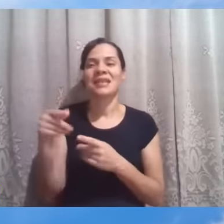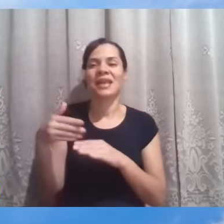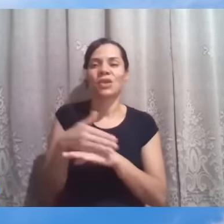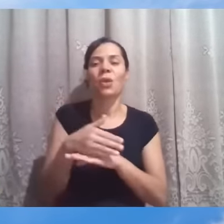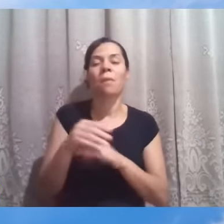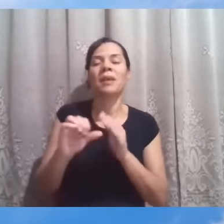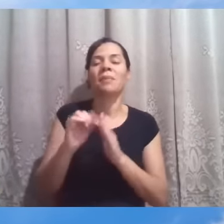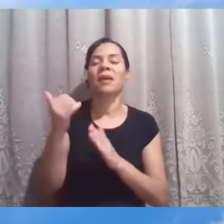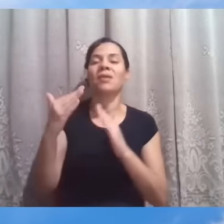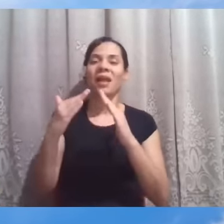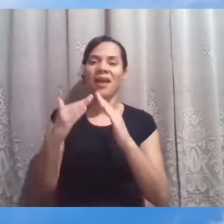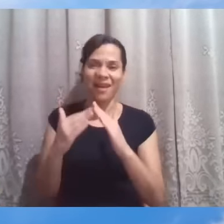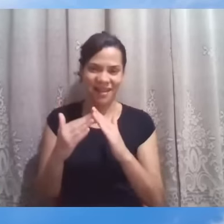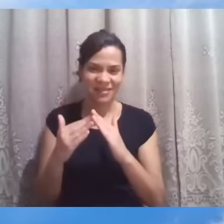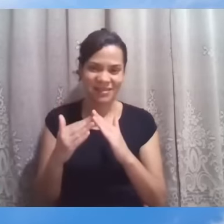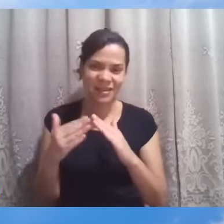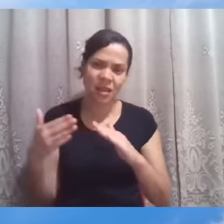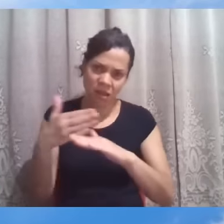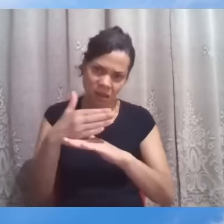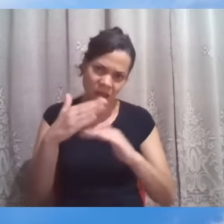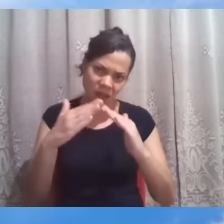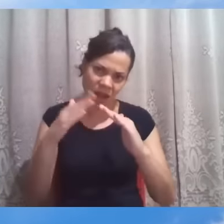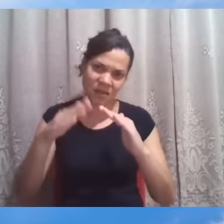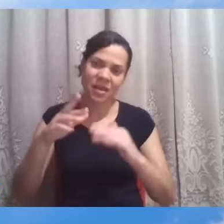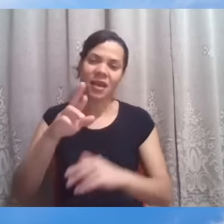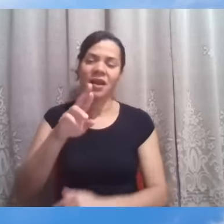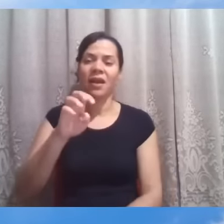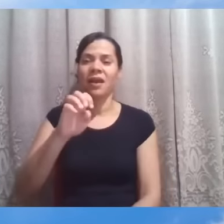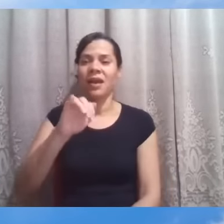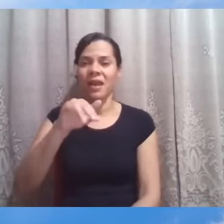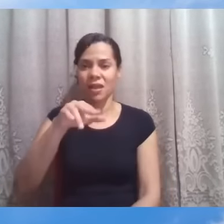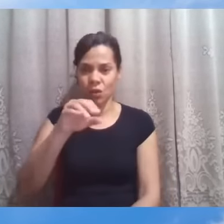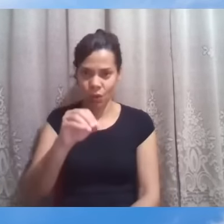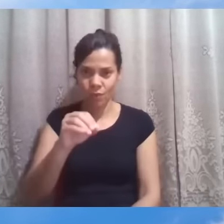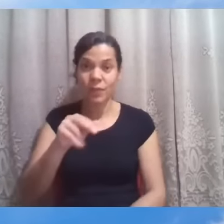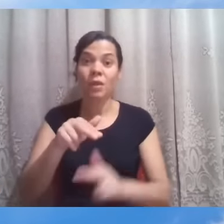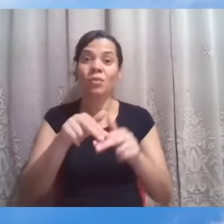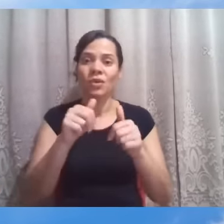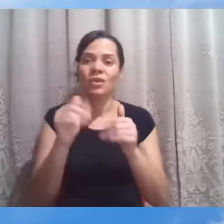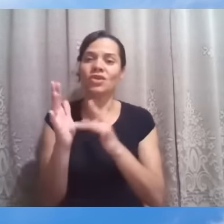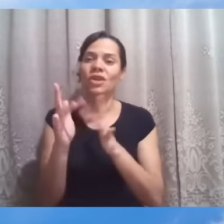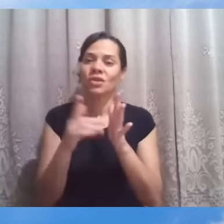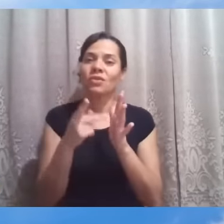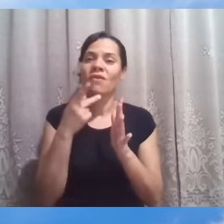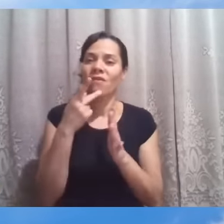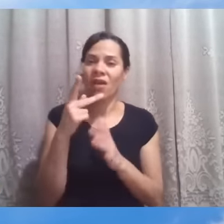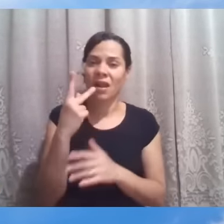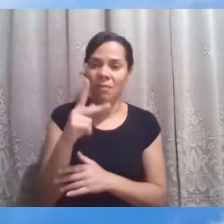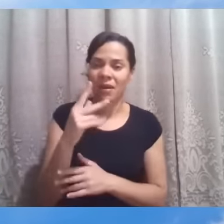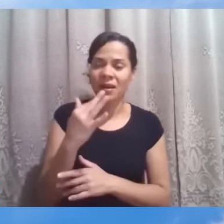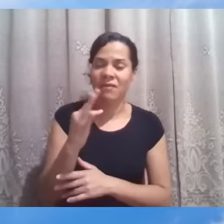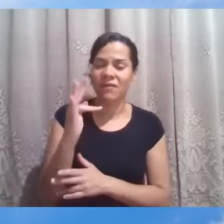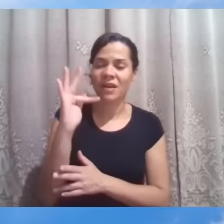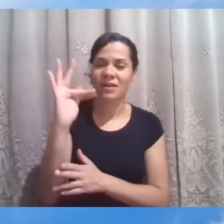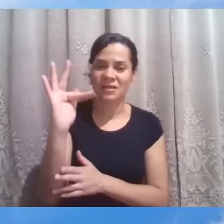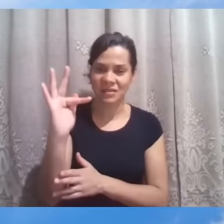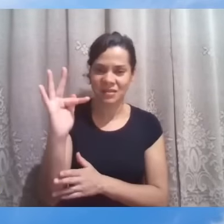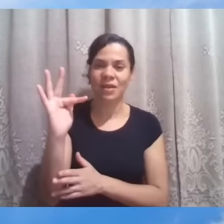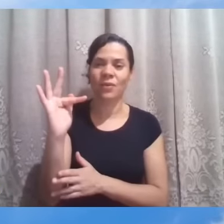O entrar na casa, naturalmente, é um símbolo do reino. Por isso, Jesus diz aos fariseus com tanta